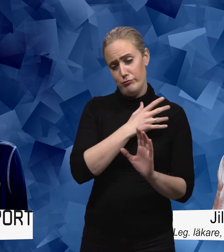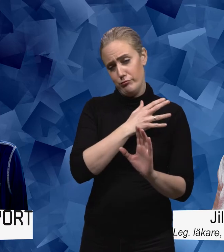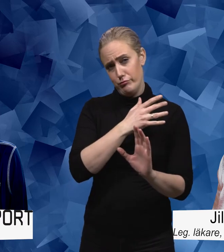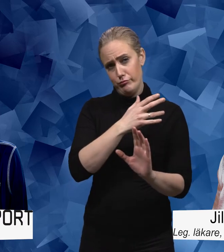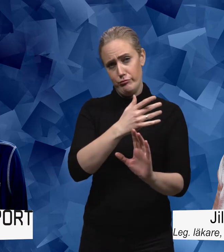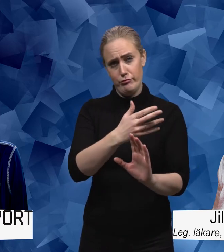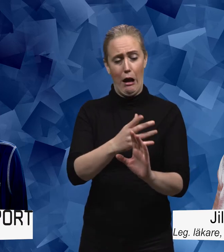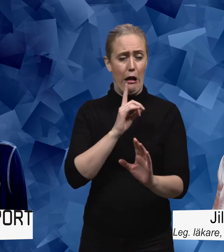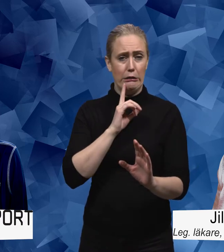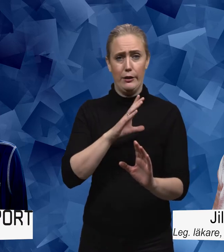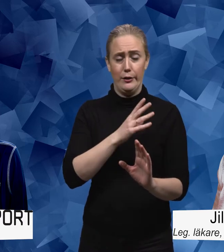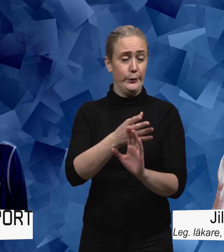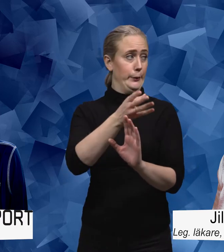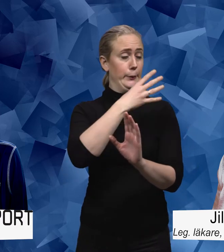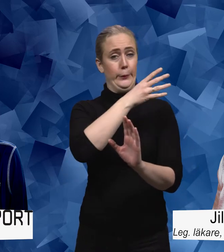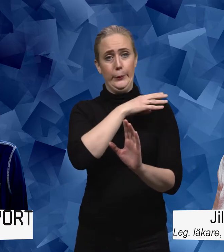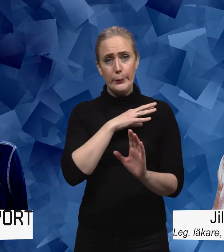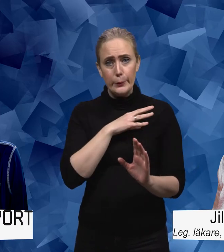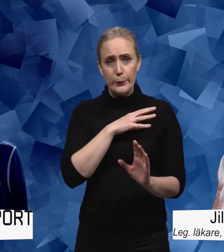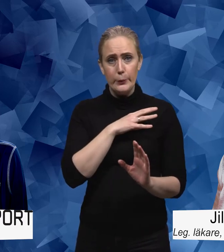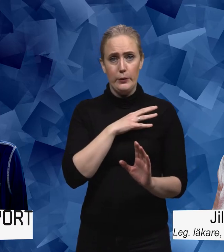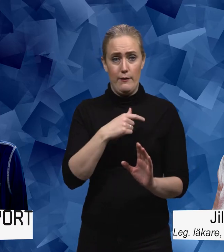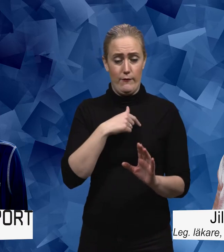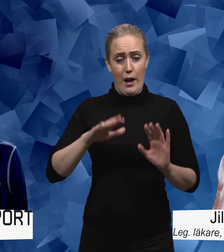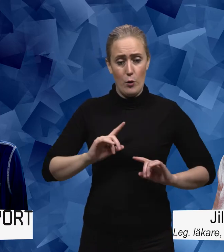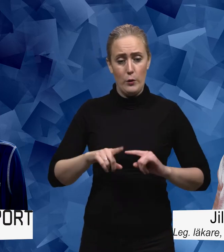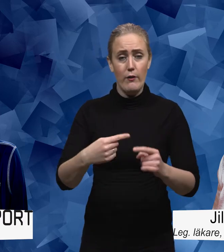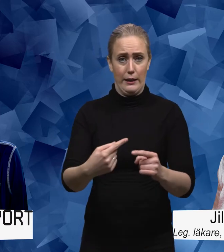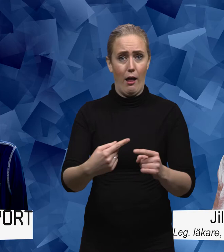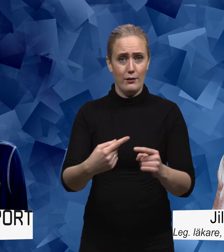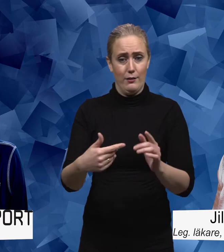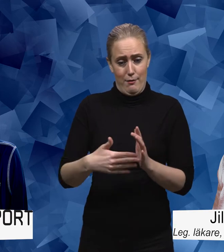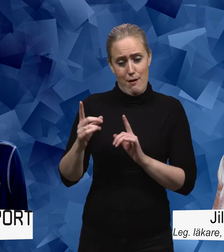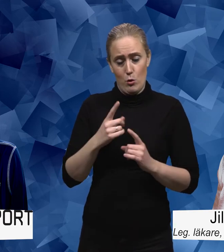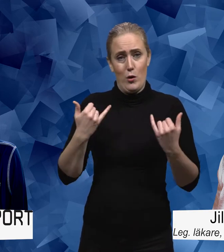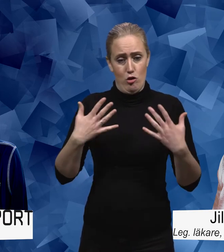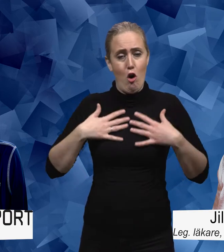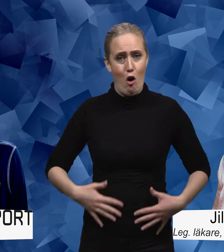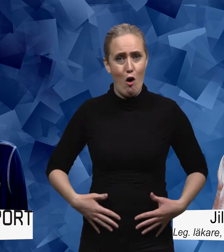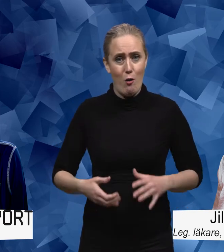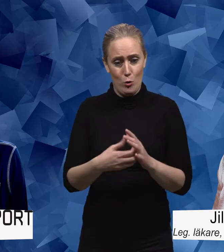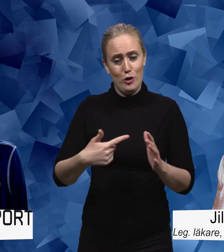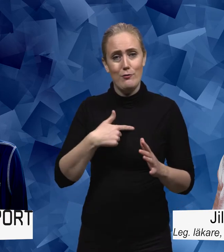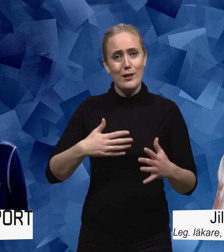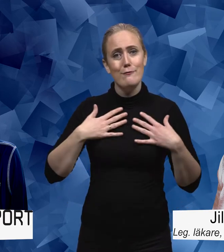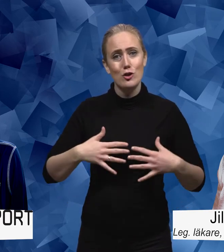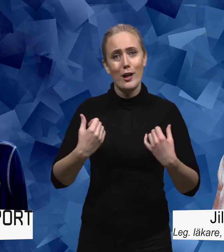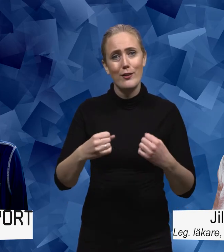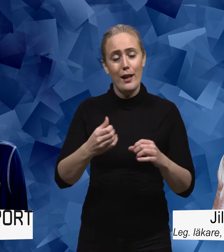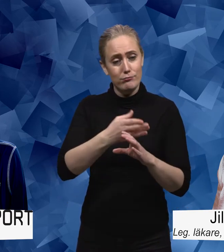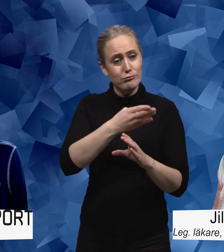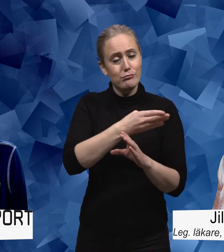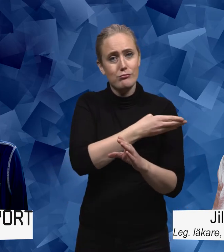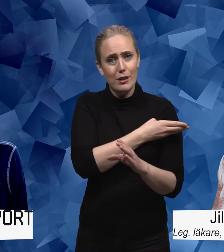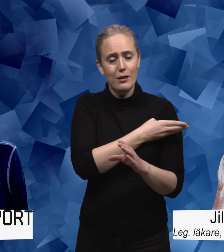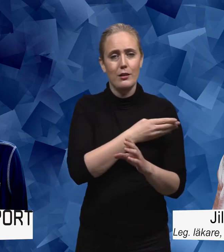människor alltid. Vi hade ju inte varit människor eller utvecklats till det utan fysisk aktivitet. Det är ju en slags grund för